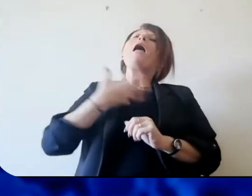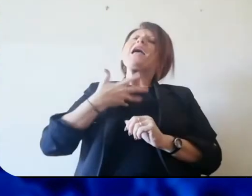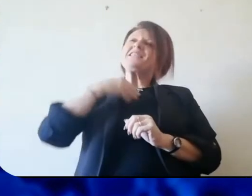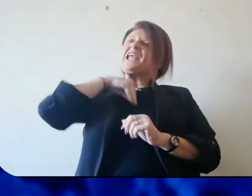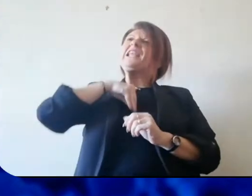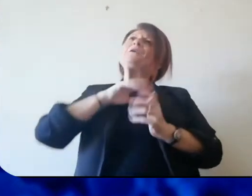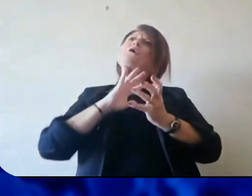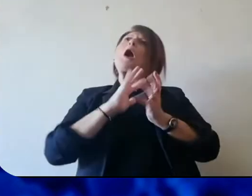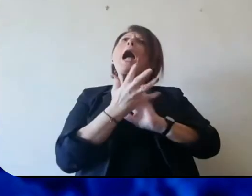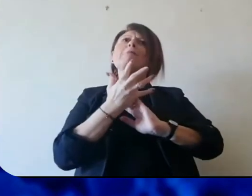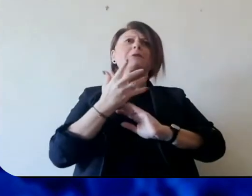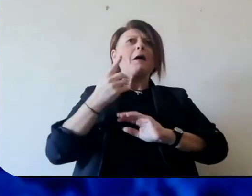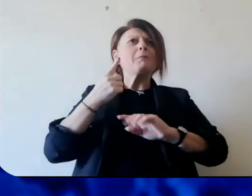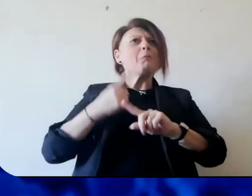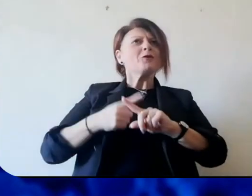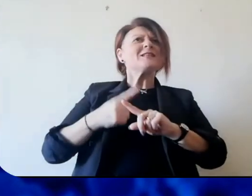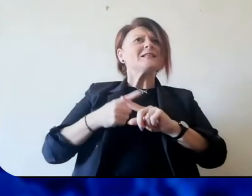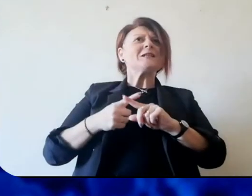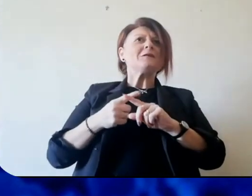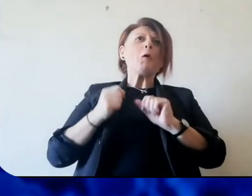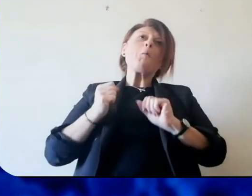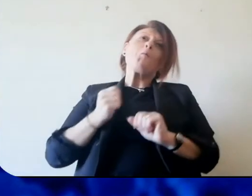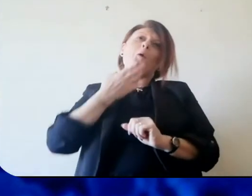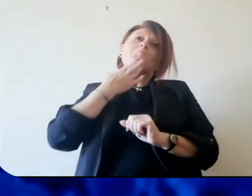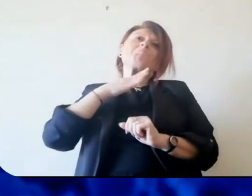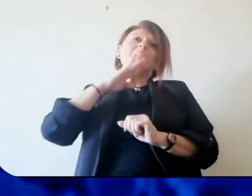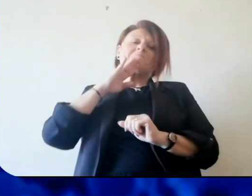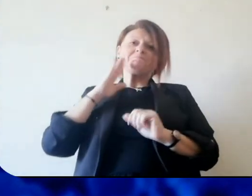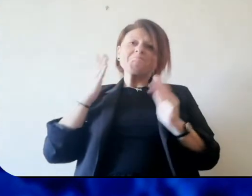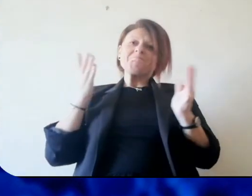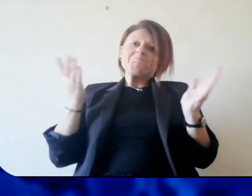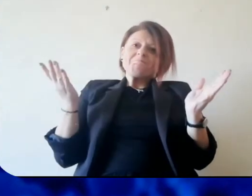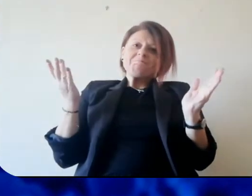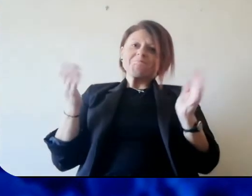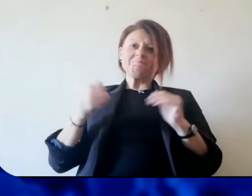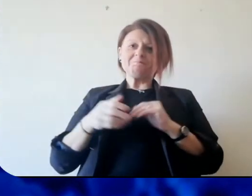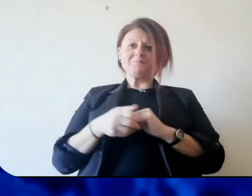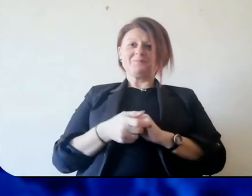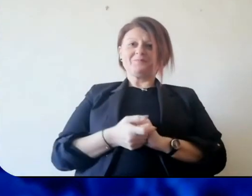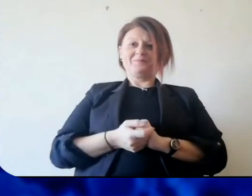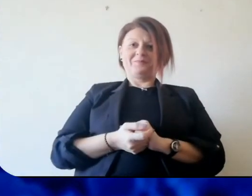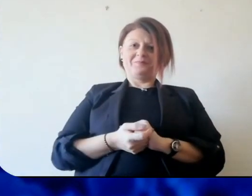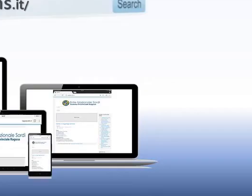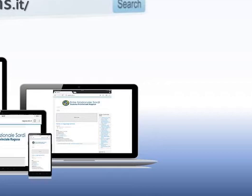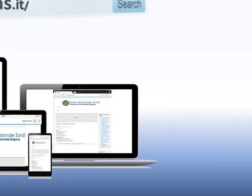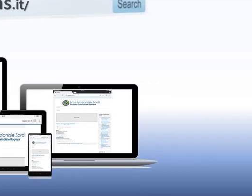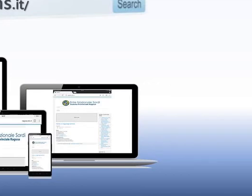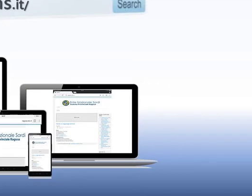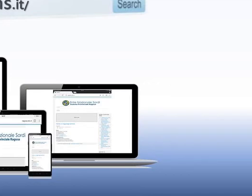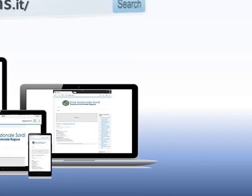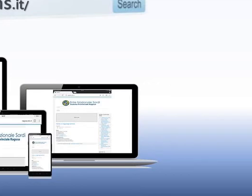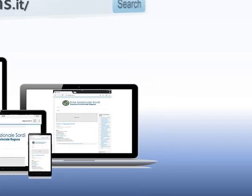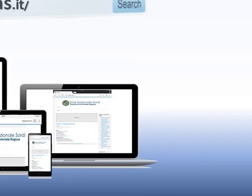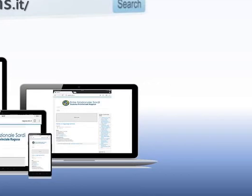Magari, chi lo sa, dei cambiamenti potrebbero anche essere in meglio. Magari,